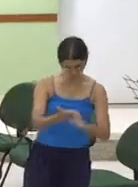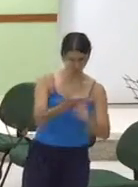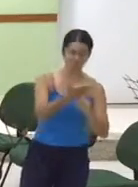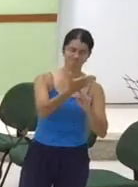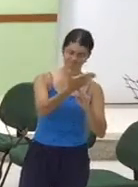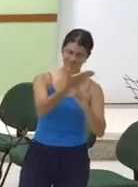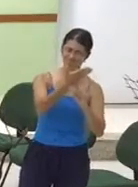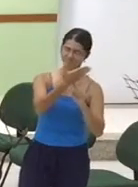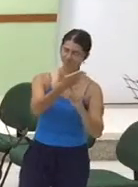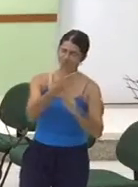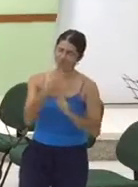Amém.